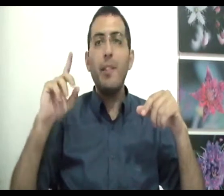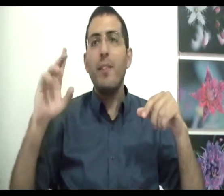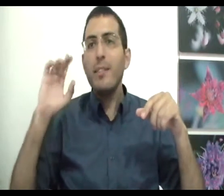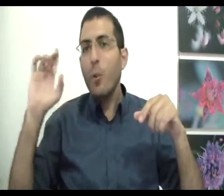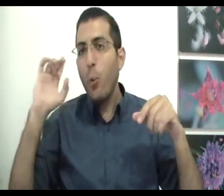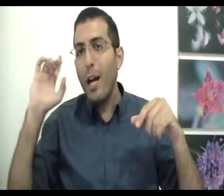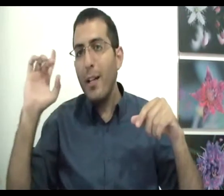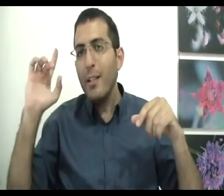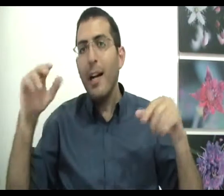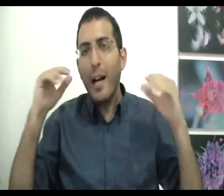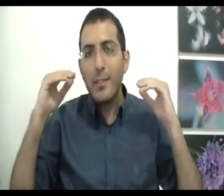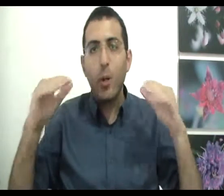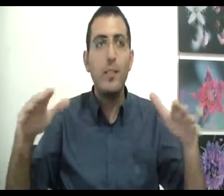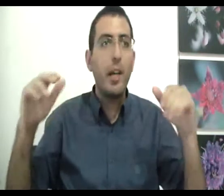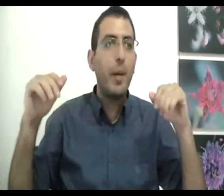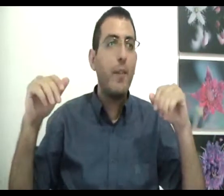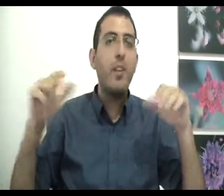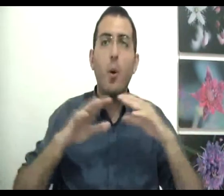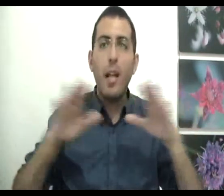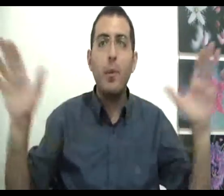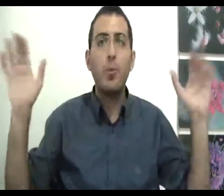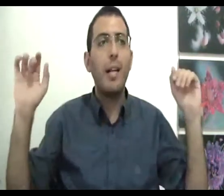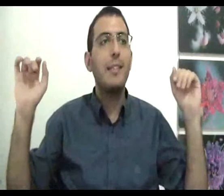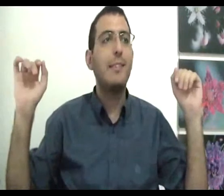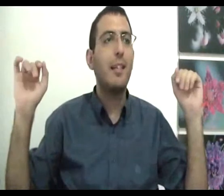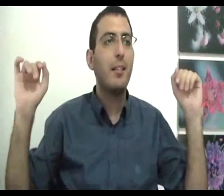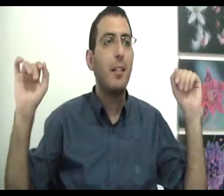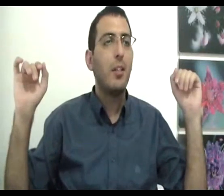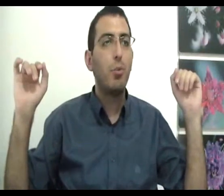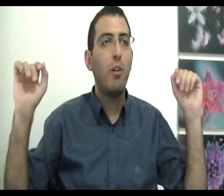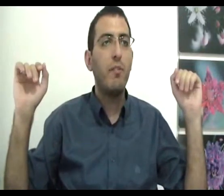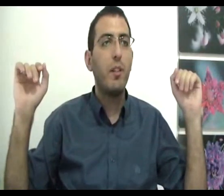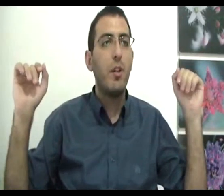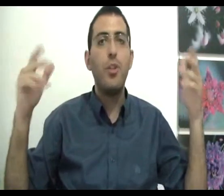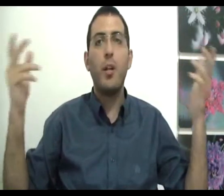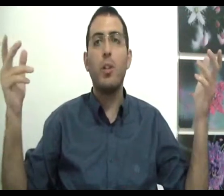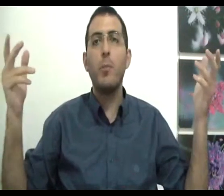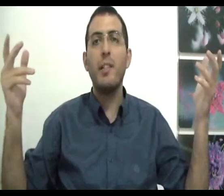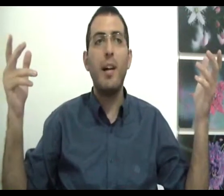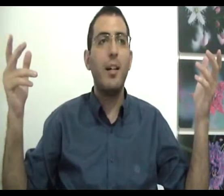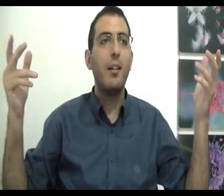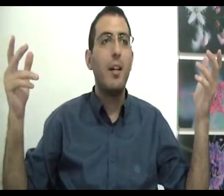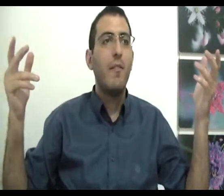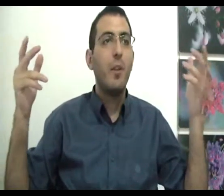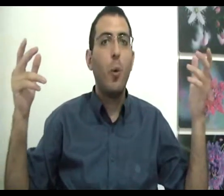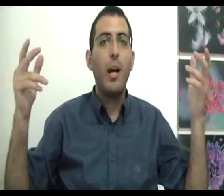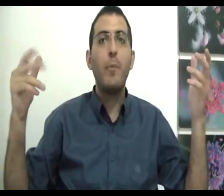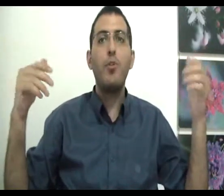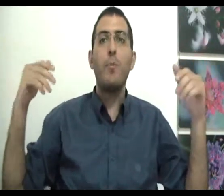הדבר הזה הוא רע אז כל הדברים רעים ולעולם לא תוכל להשיג טוב שאינו תלוי בדבר ולא רק משום